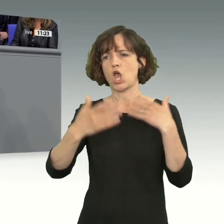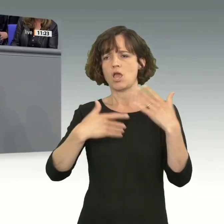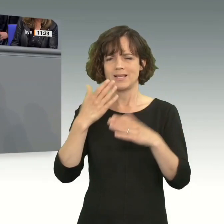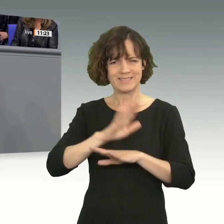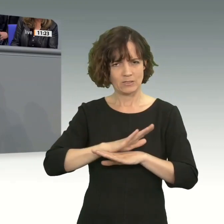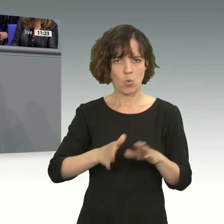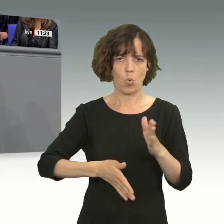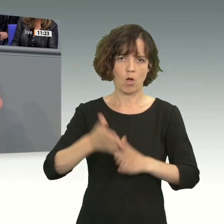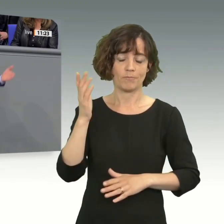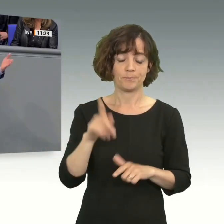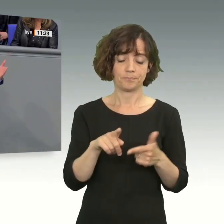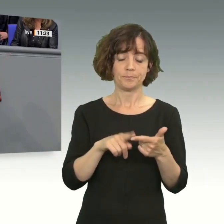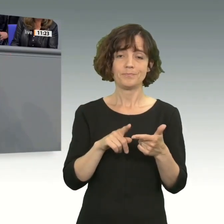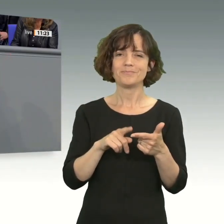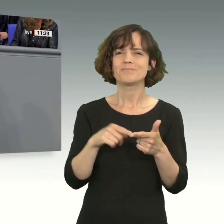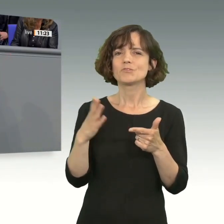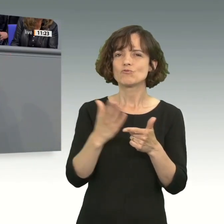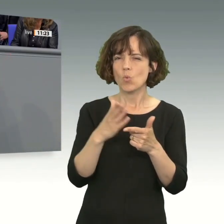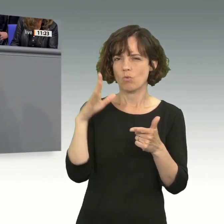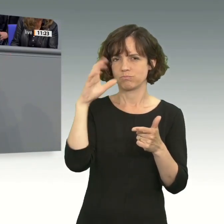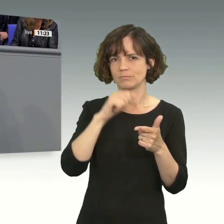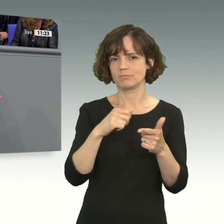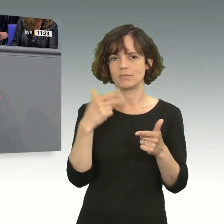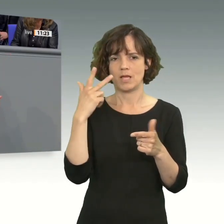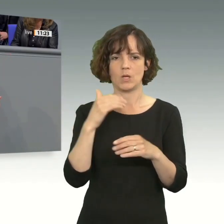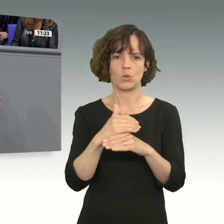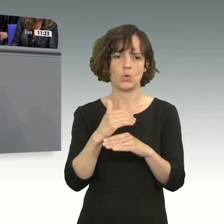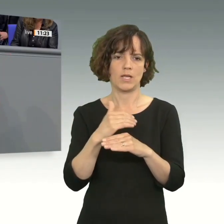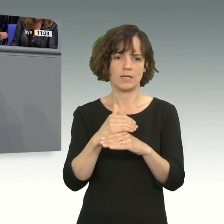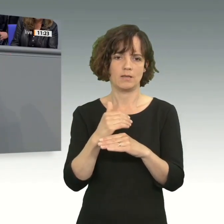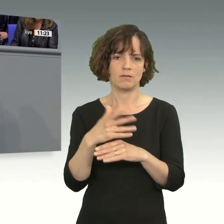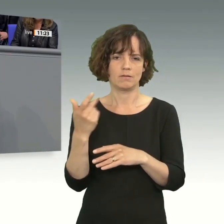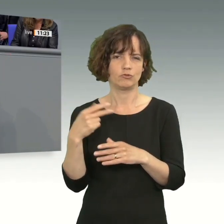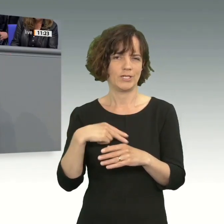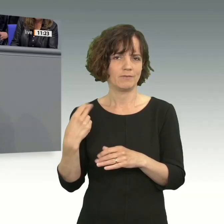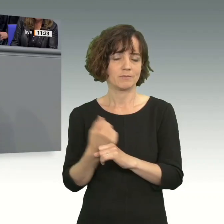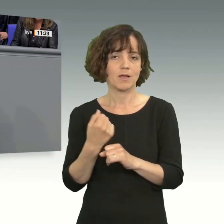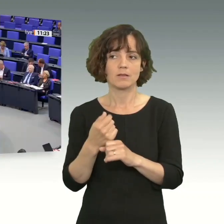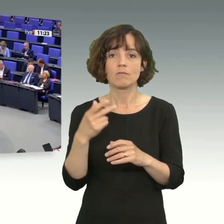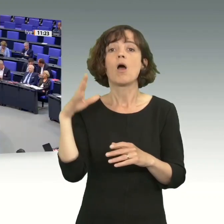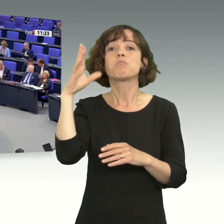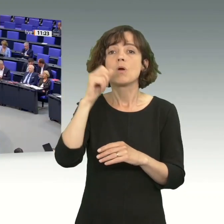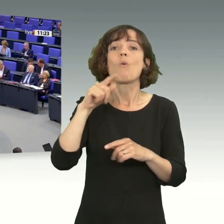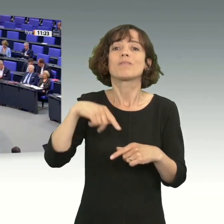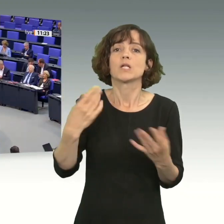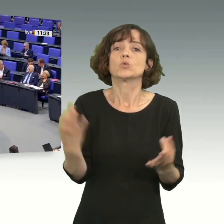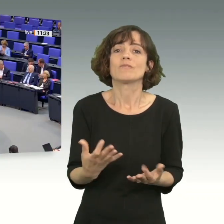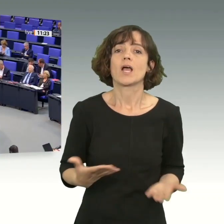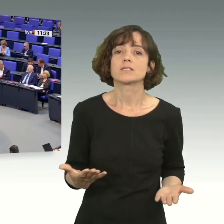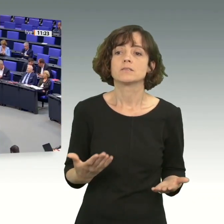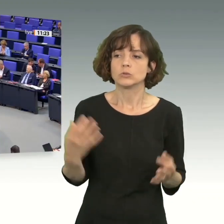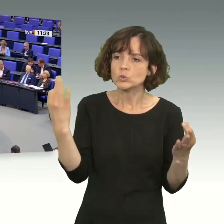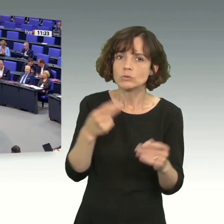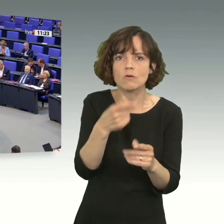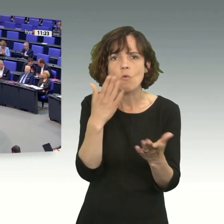halten. Das Zweite, was dazukommt, Sie haben es ja erkannt, Herr Kollege Tölz, was China tut. Daraus muss nur was folgen. Und das sehen wir jetzt nicht.